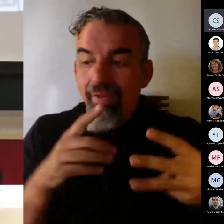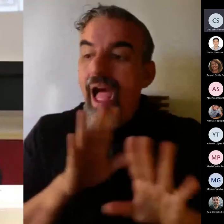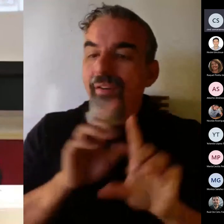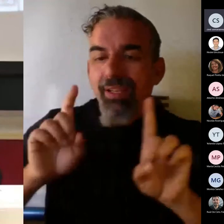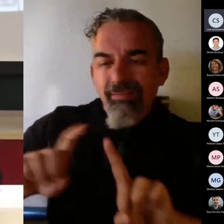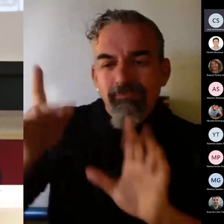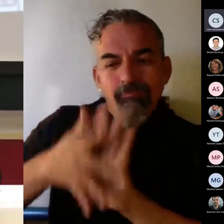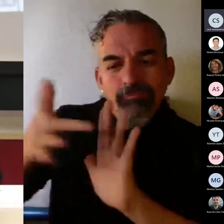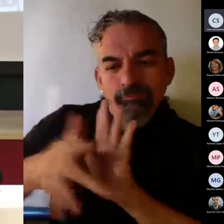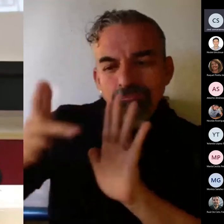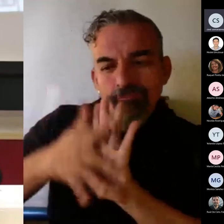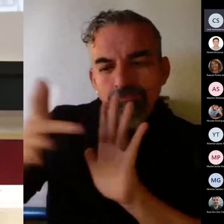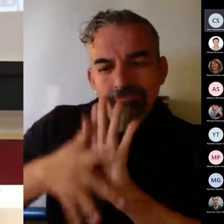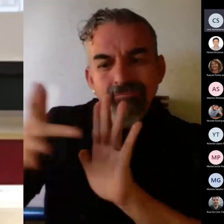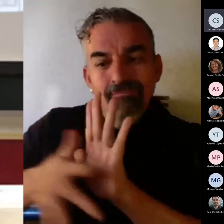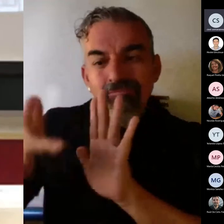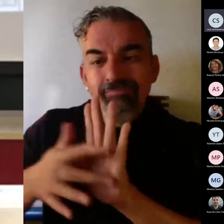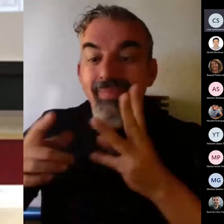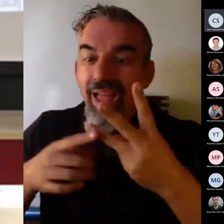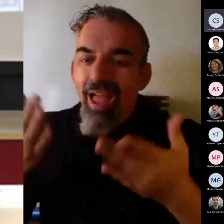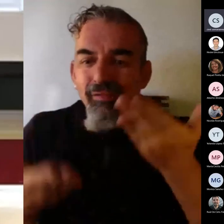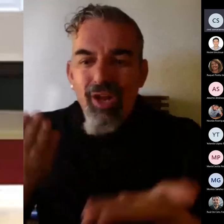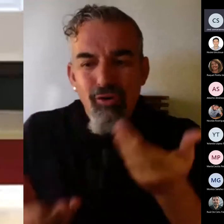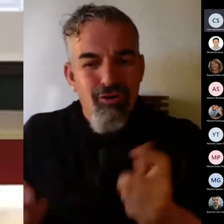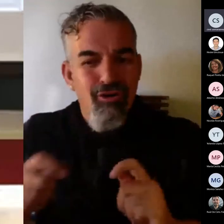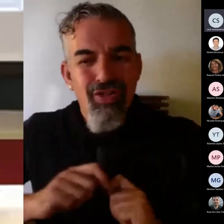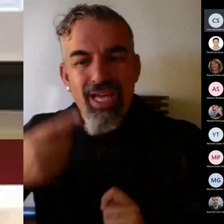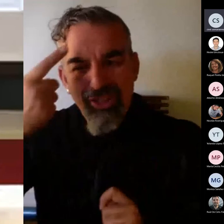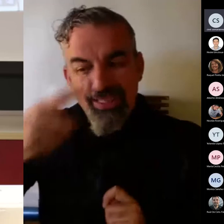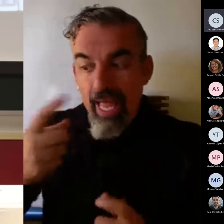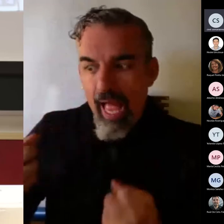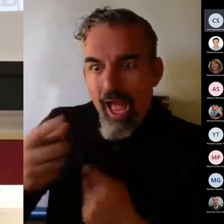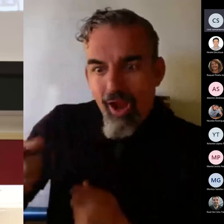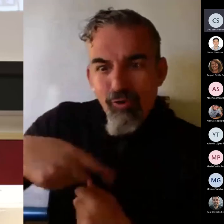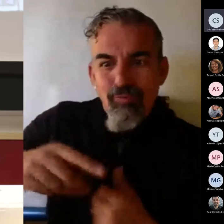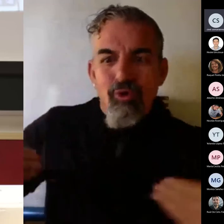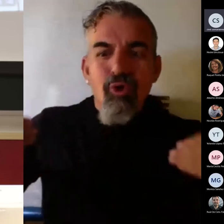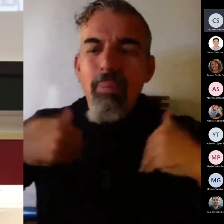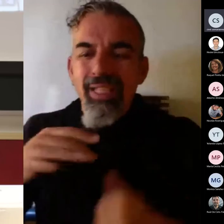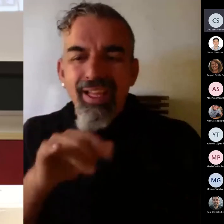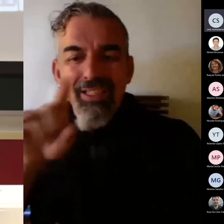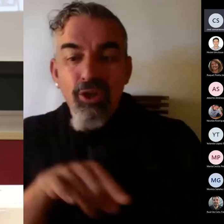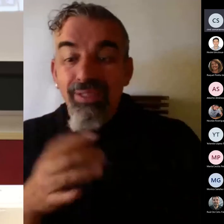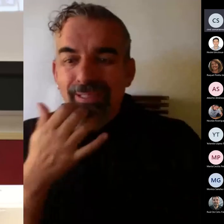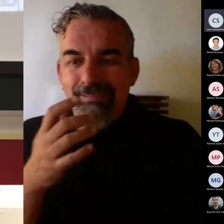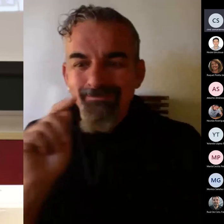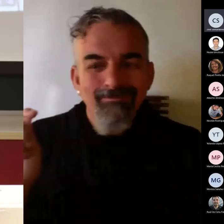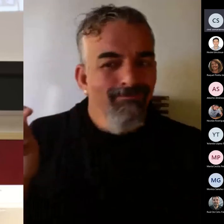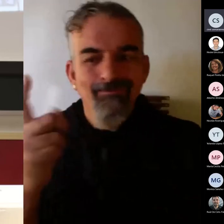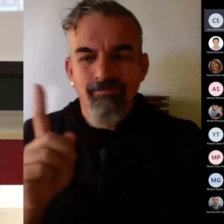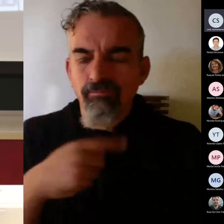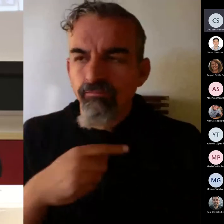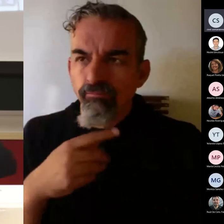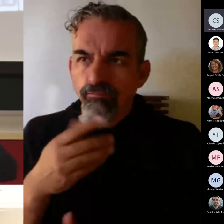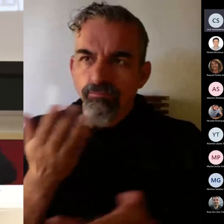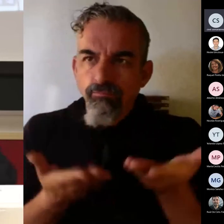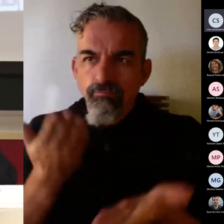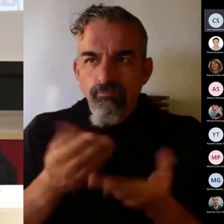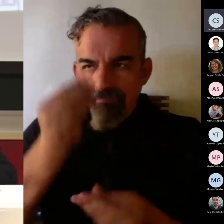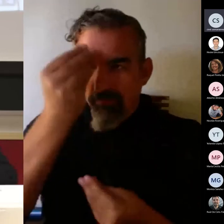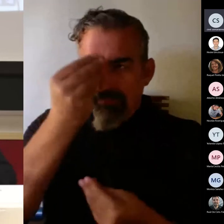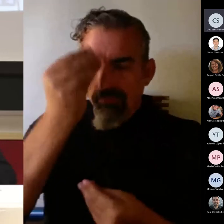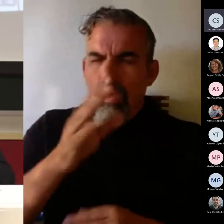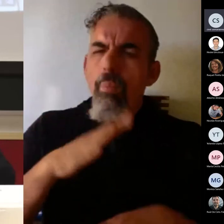desarrollando las competencias que queremos que desarrollen y en caso de que no lo consigan preguntarnos por qué, volver a